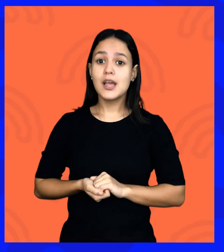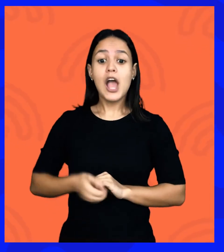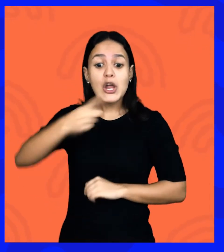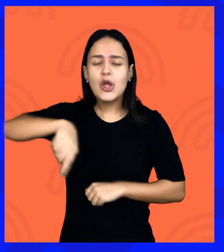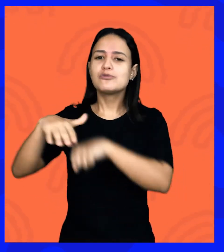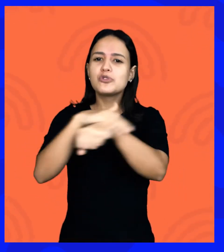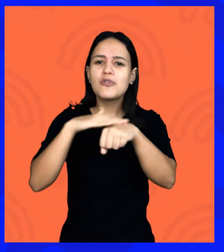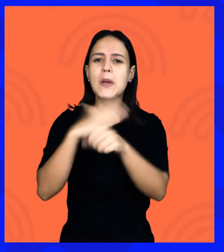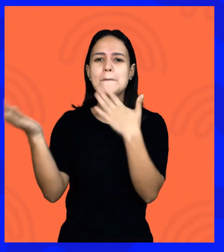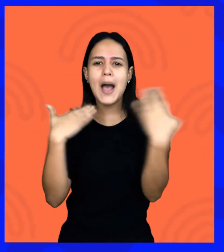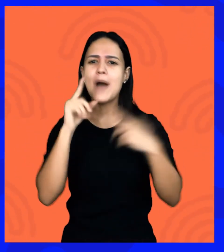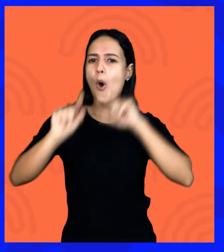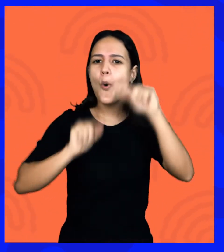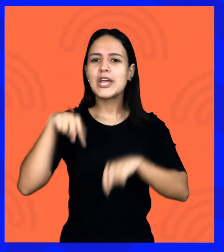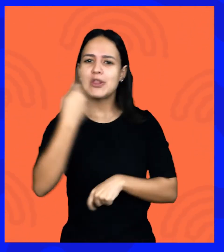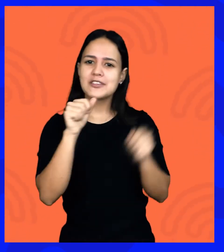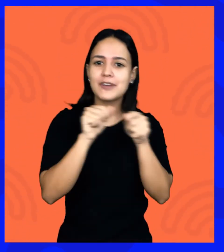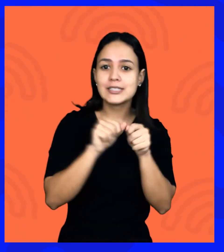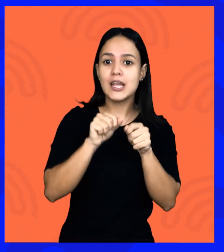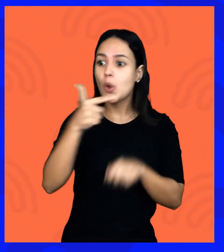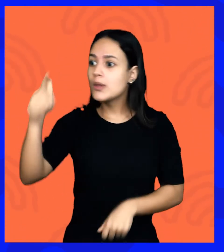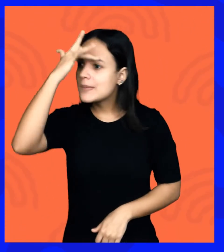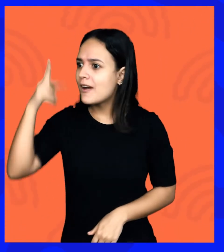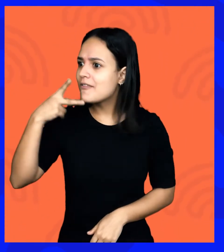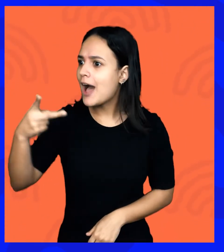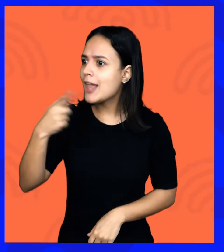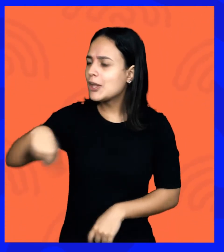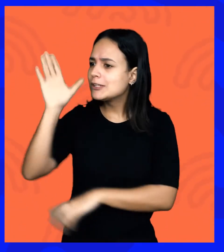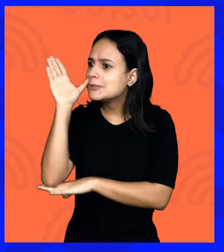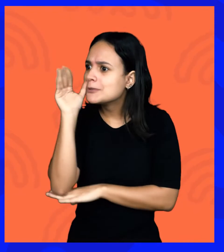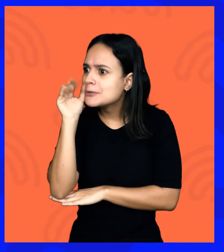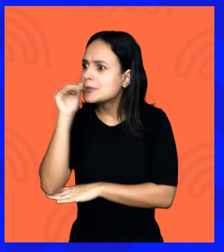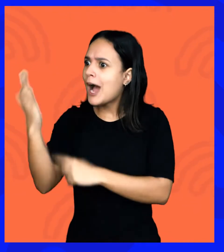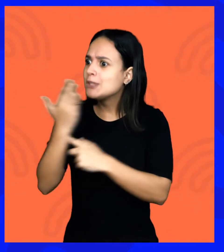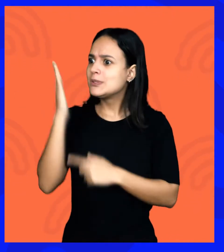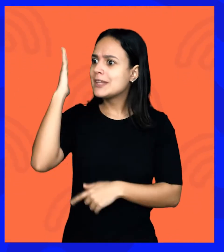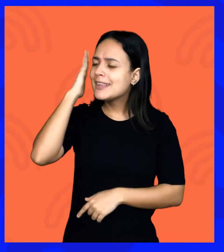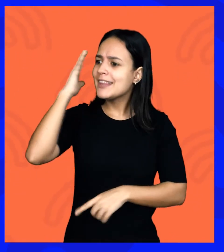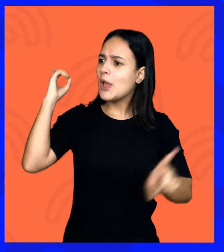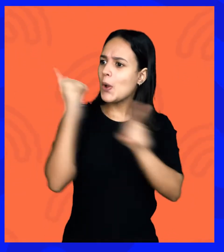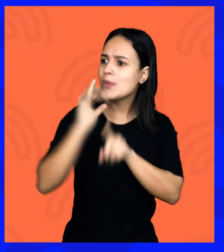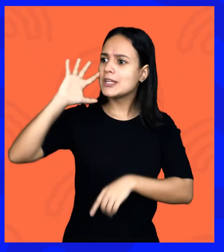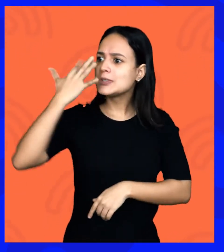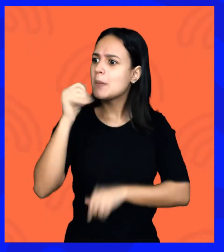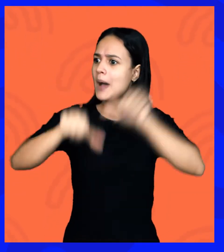Quanto mais a gente conversa sobre o que a gente está fazendo, escutar o que o outro está fazendo, mais a gente encontra soluções possíveis para mudar os espaços